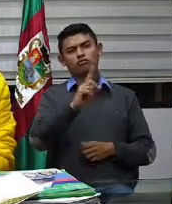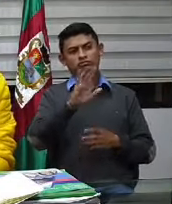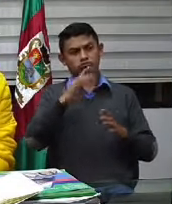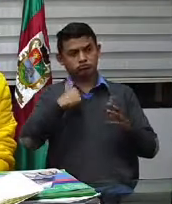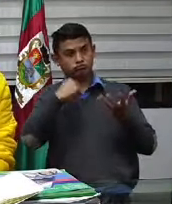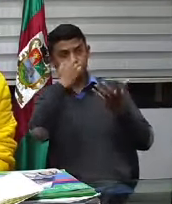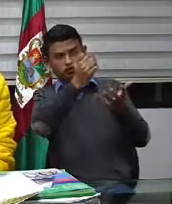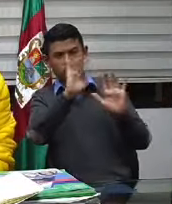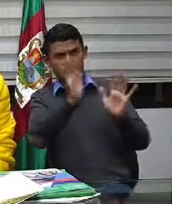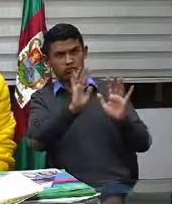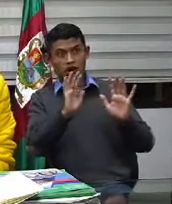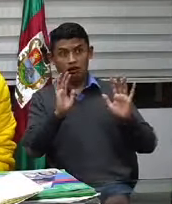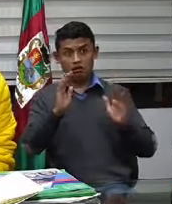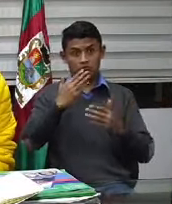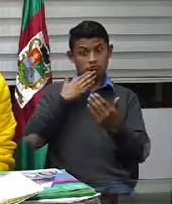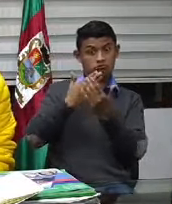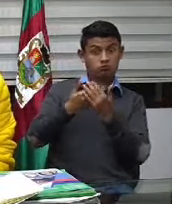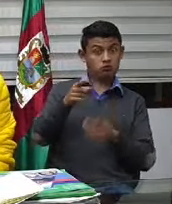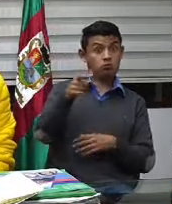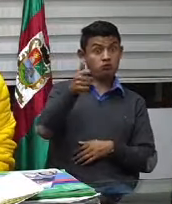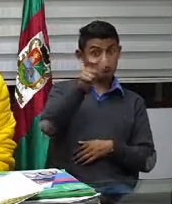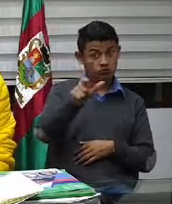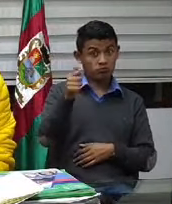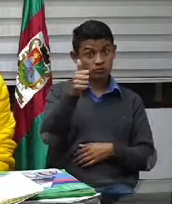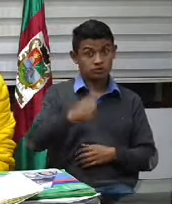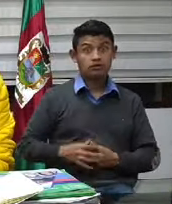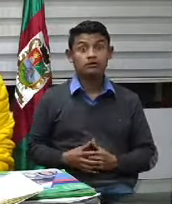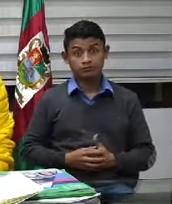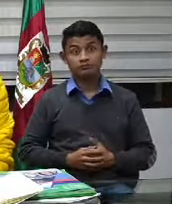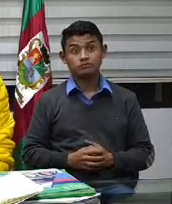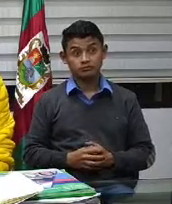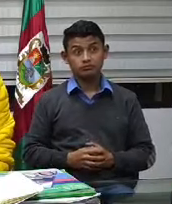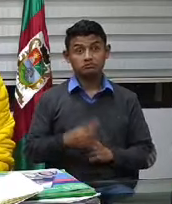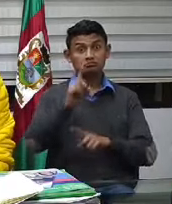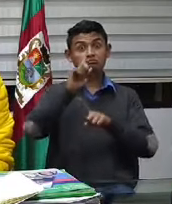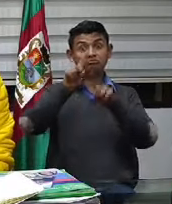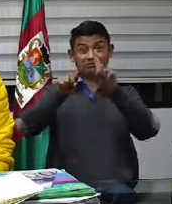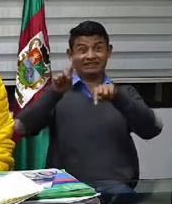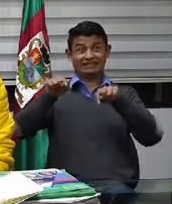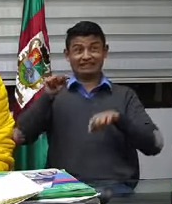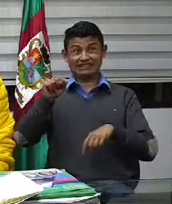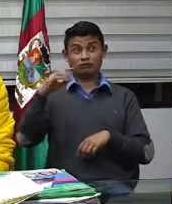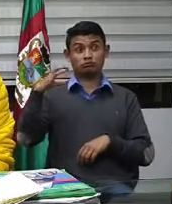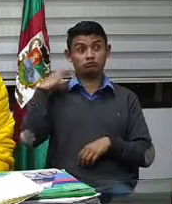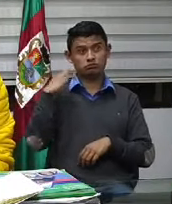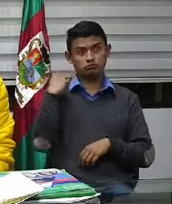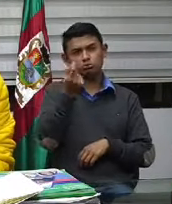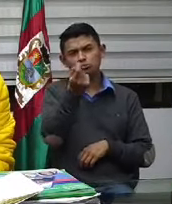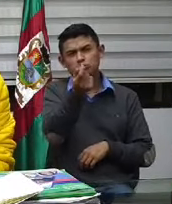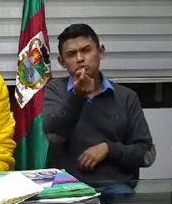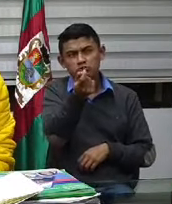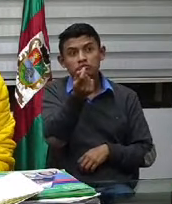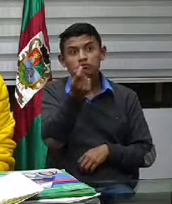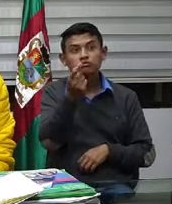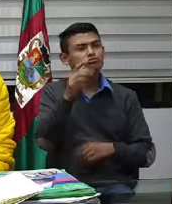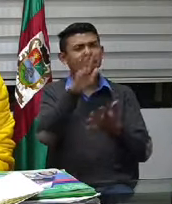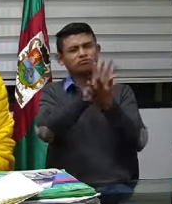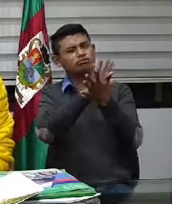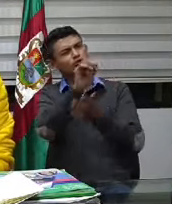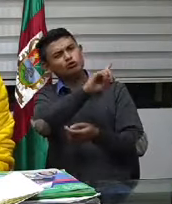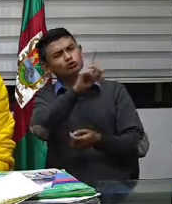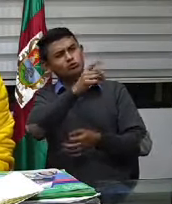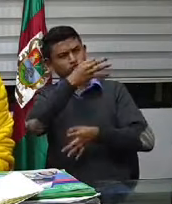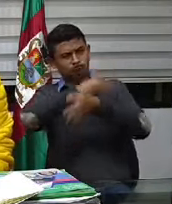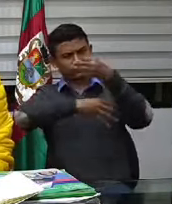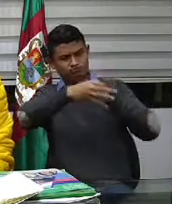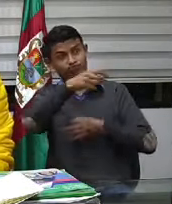Y así ha sucedido en varios sitios de la ciudad, en varios sitios. No muchos. Pero yo, por lo menos, hemos estado, yo he